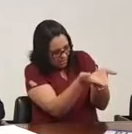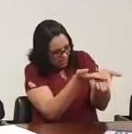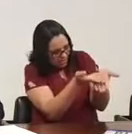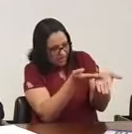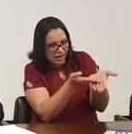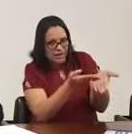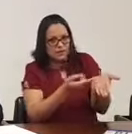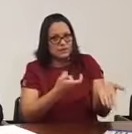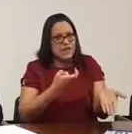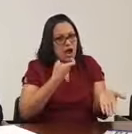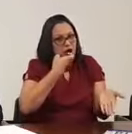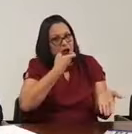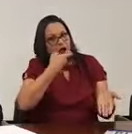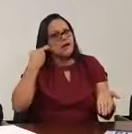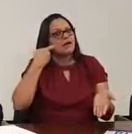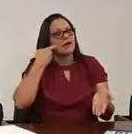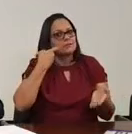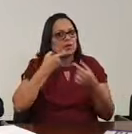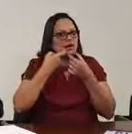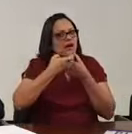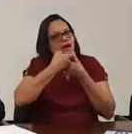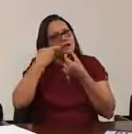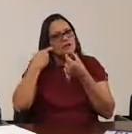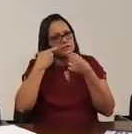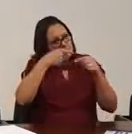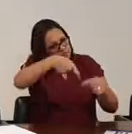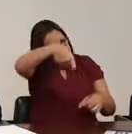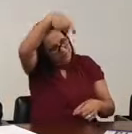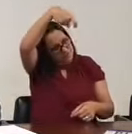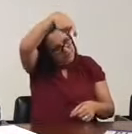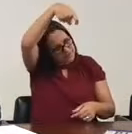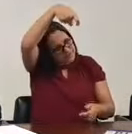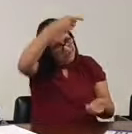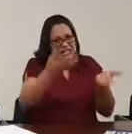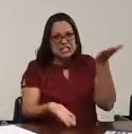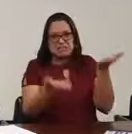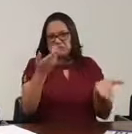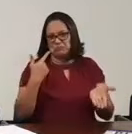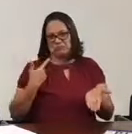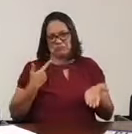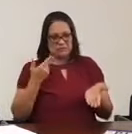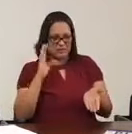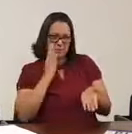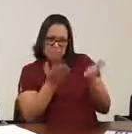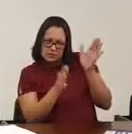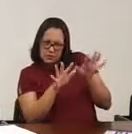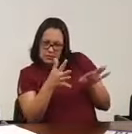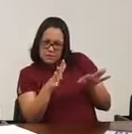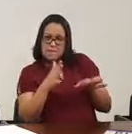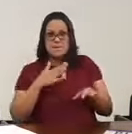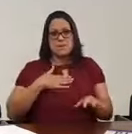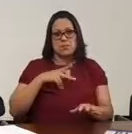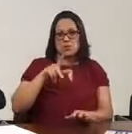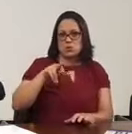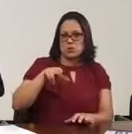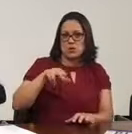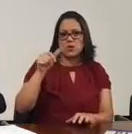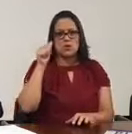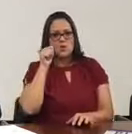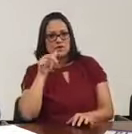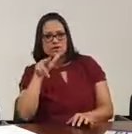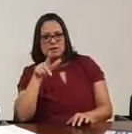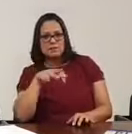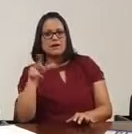arame no beiço do cascudo, calculava o quilo mais ou menos, que não tinha balança em casa e geralmente o meu irmão ou uma irmã minha